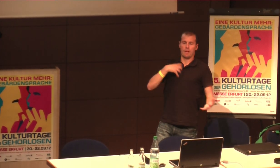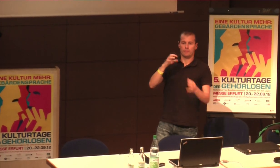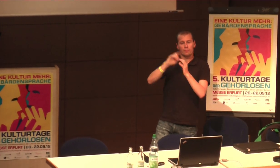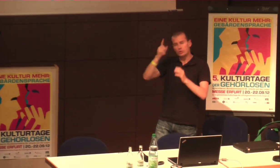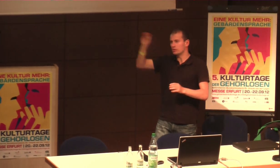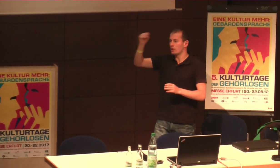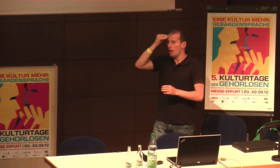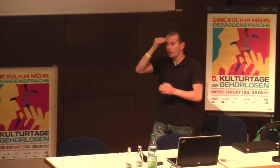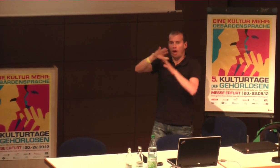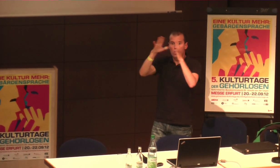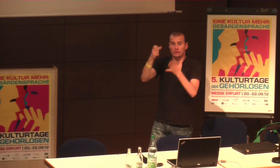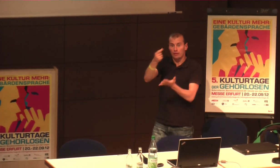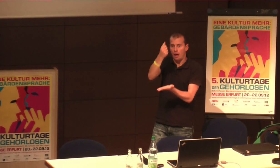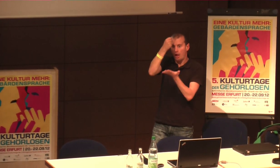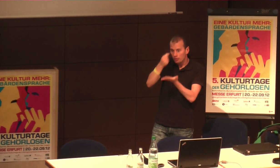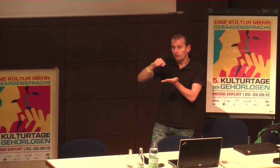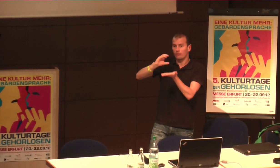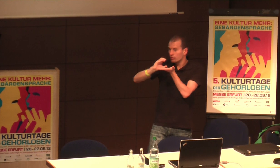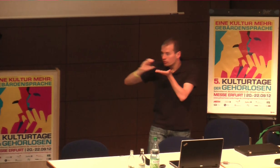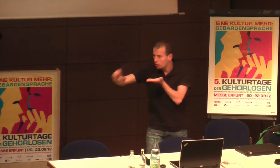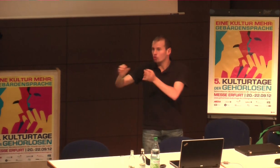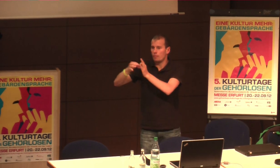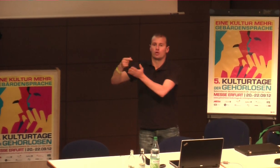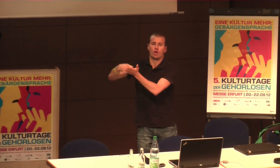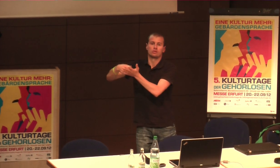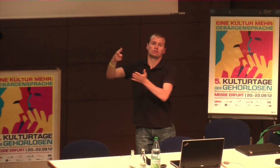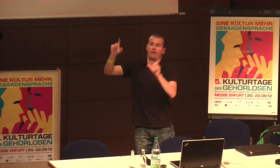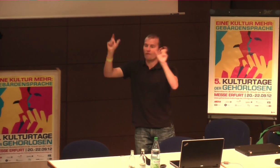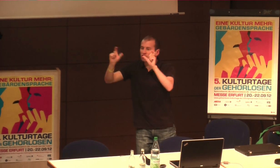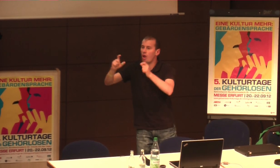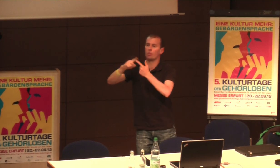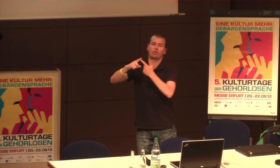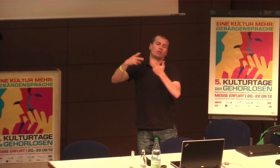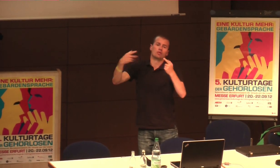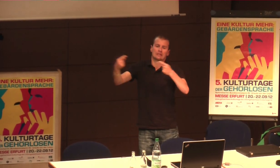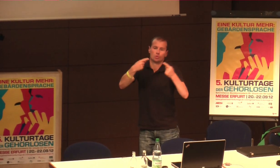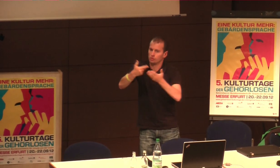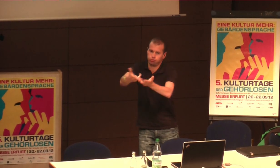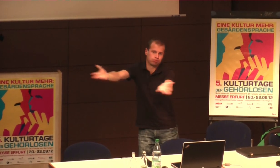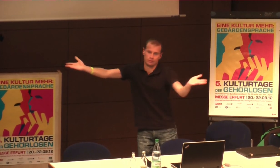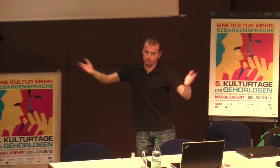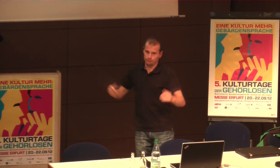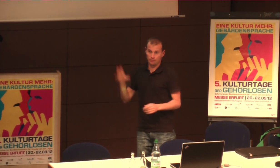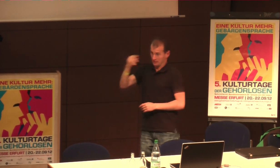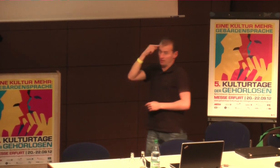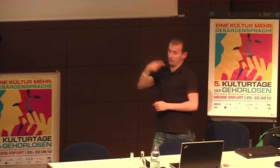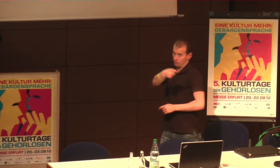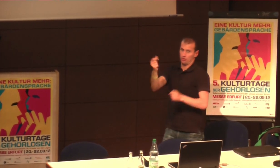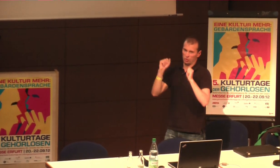Natürlich ist das Problem immer auch, dass man Dolmetscher braucht. Bei verschiedenen Veranstaltungen muss eingefahren werden,